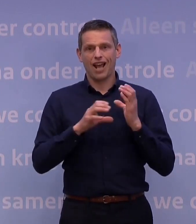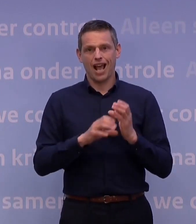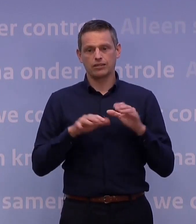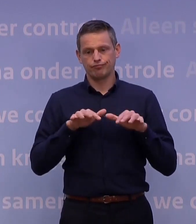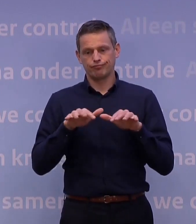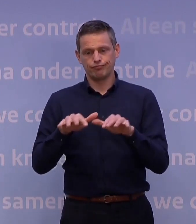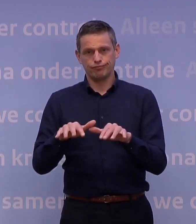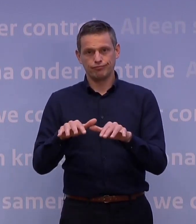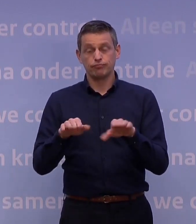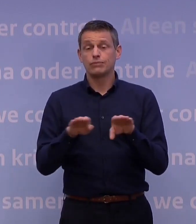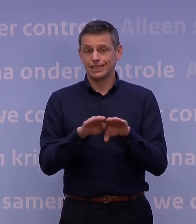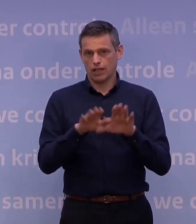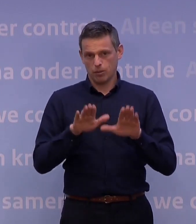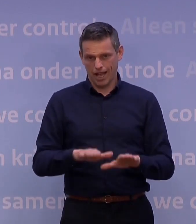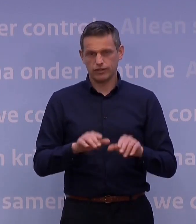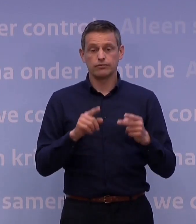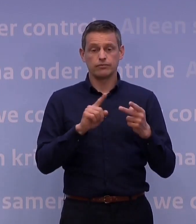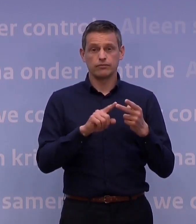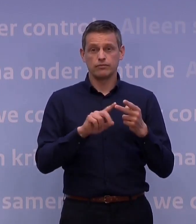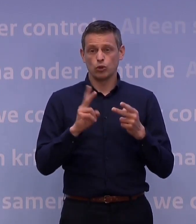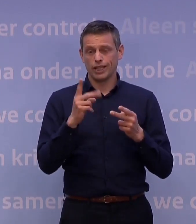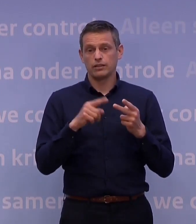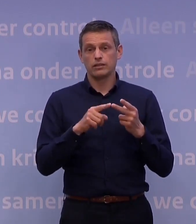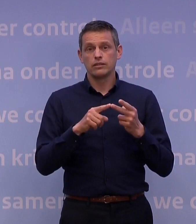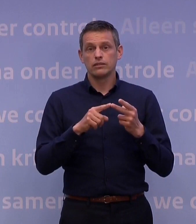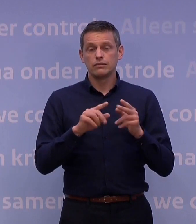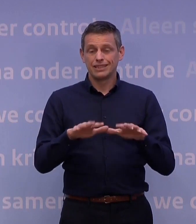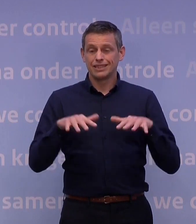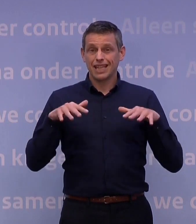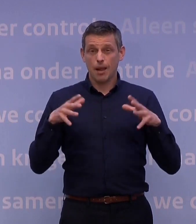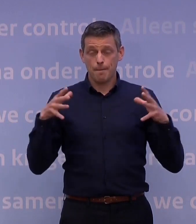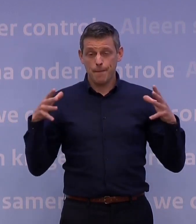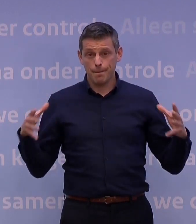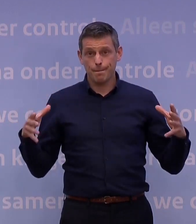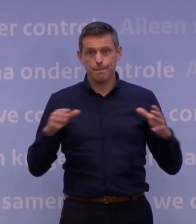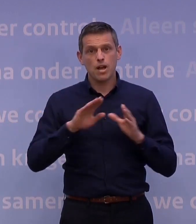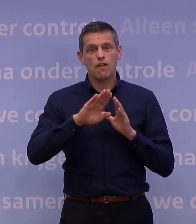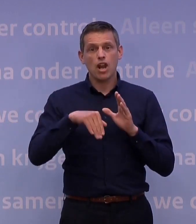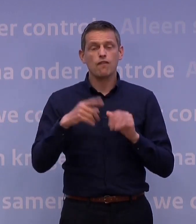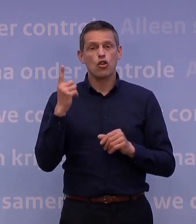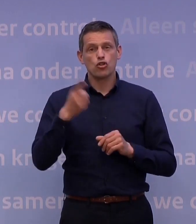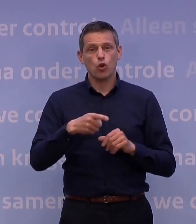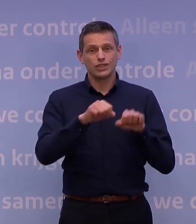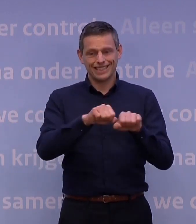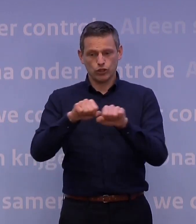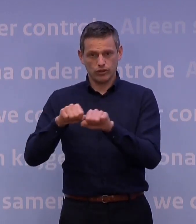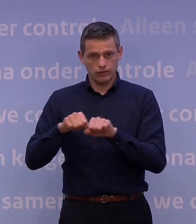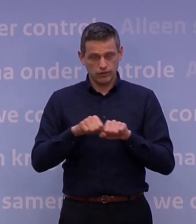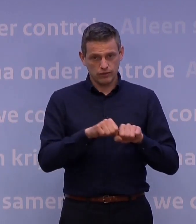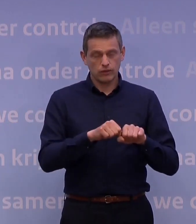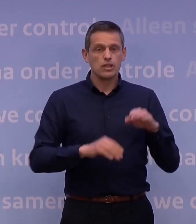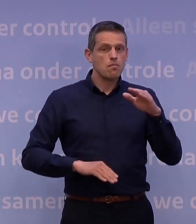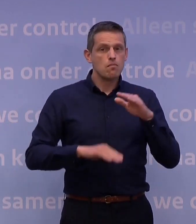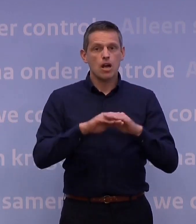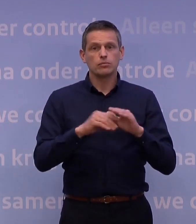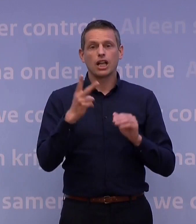was. De tweede is dat voor grote zalen vanaf duizend zitplaatsen een maximum gaat gelden van